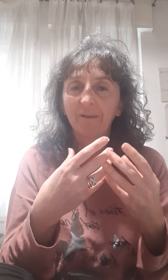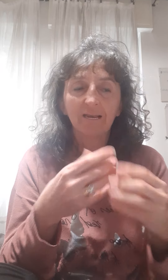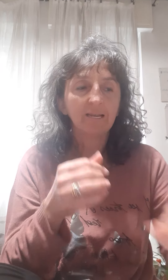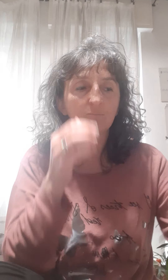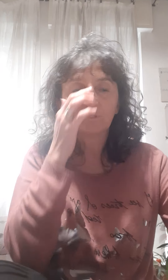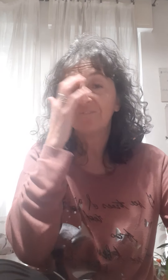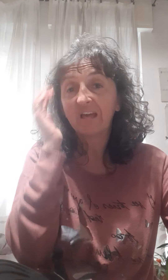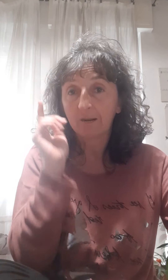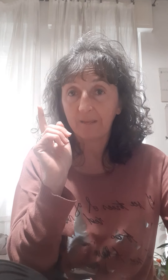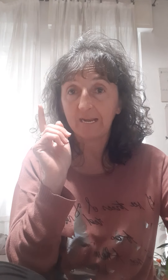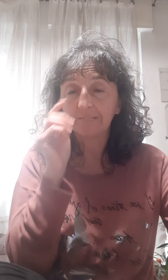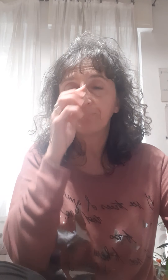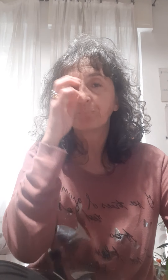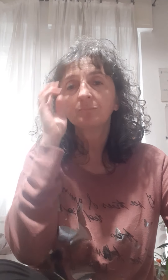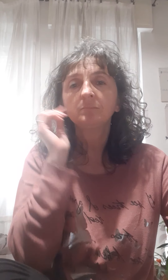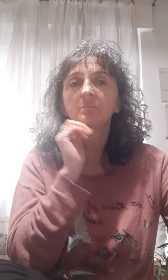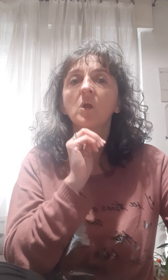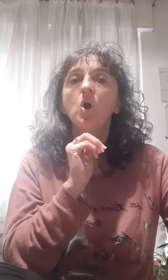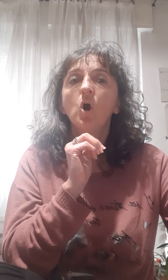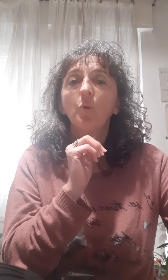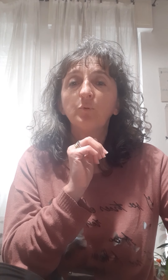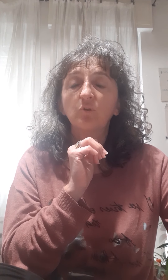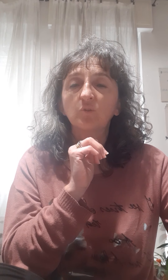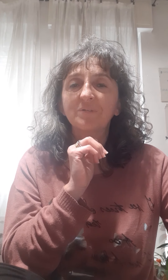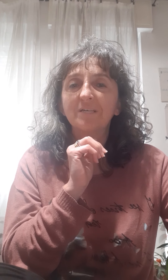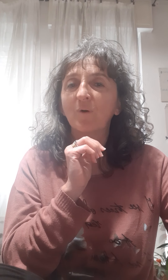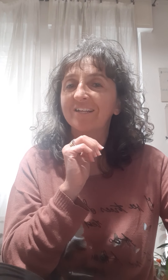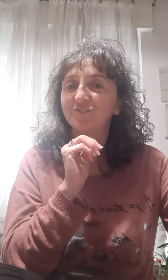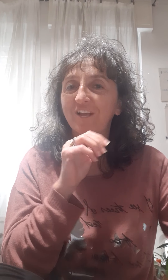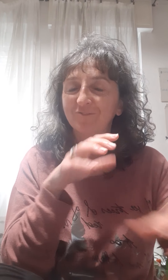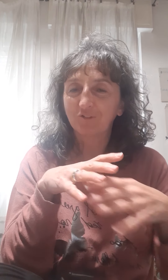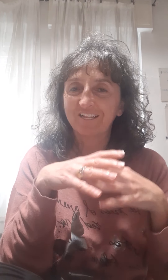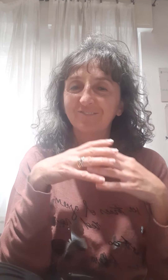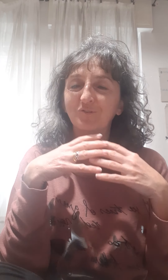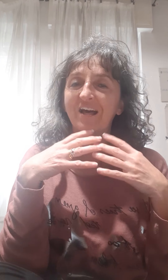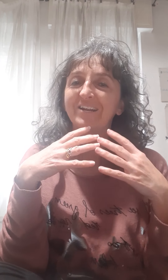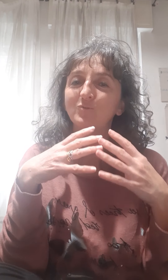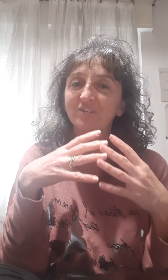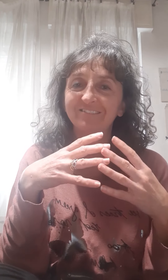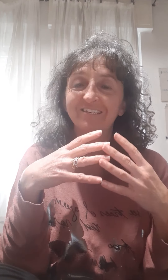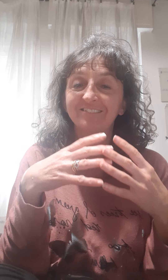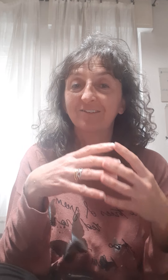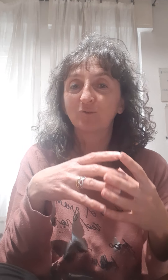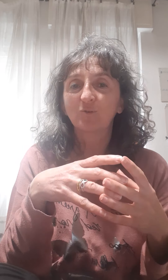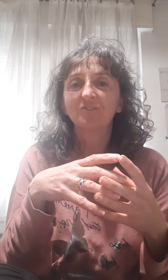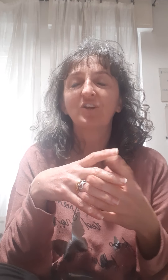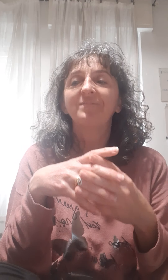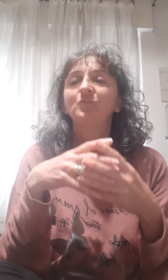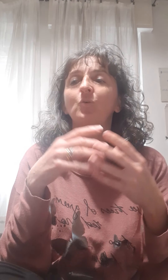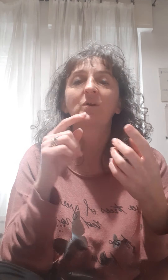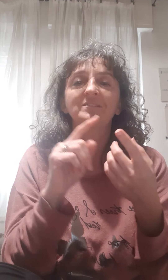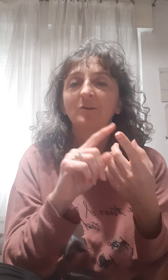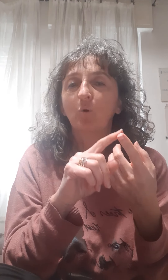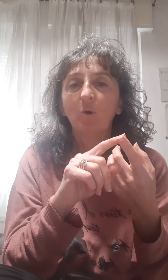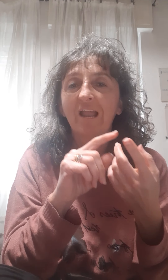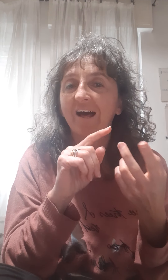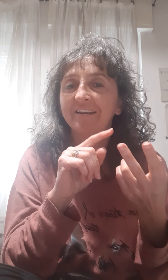pelle, quindi vera pelle, o piuttosto pensiamo all'argento, andrà a donare lucentezza al nostro argento, quali siano collane,